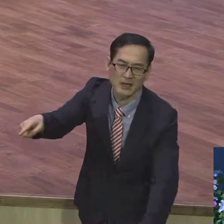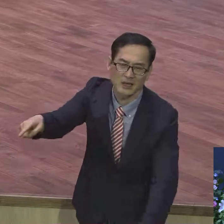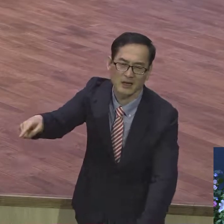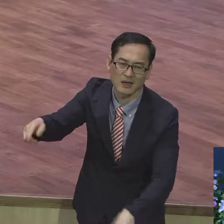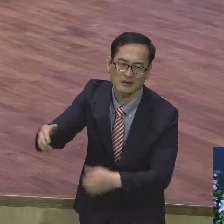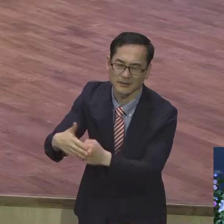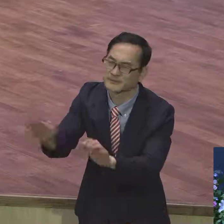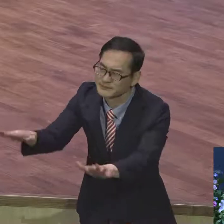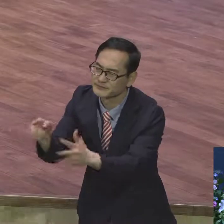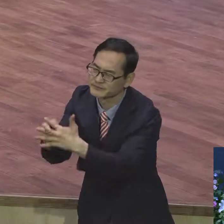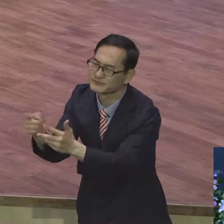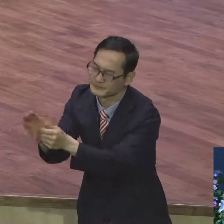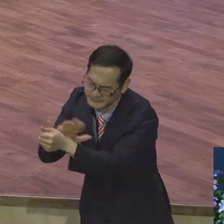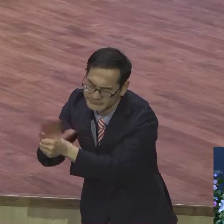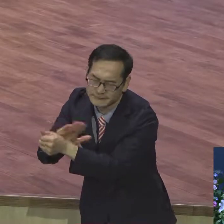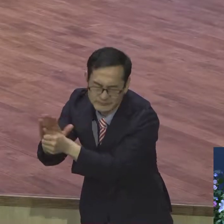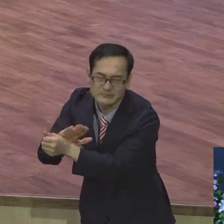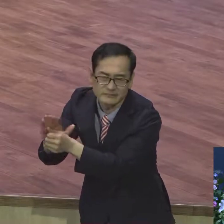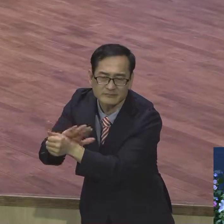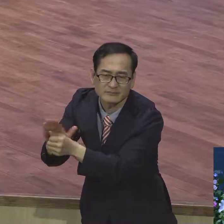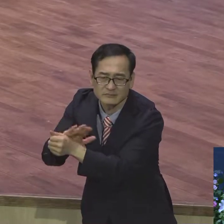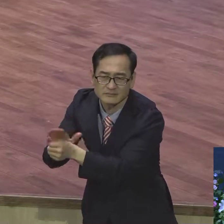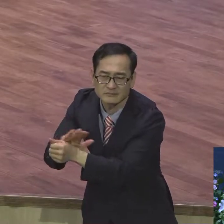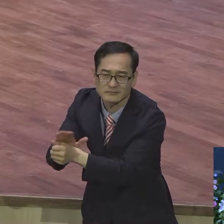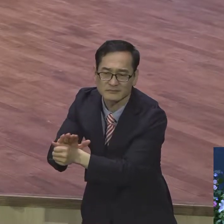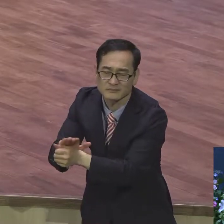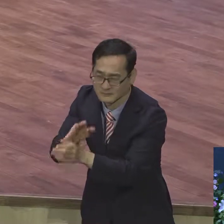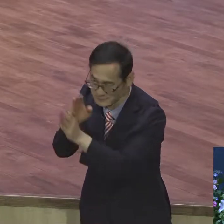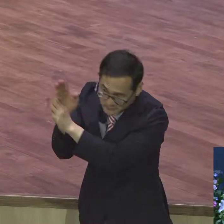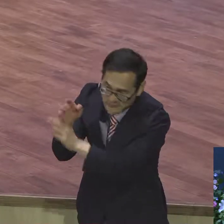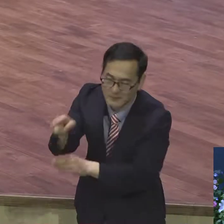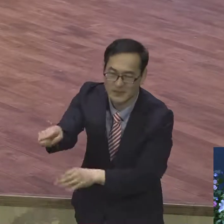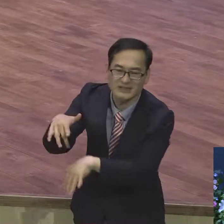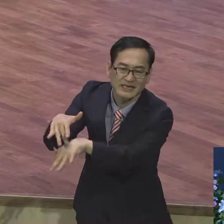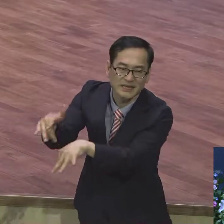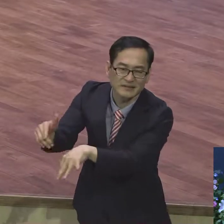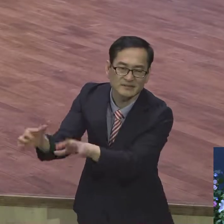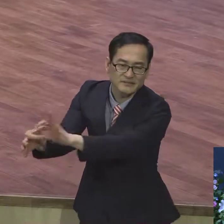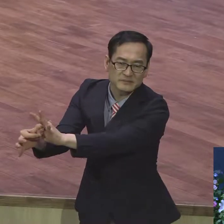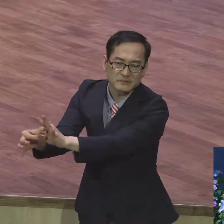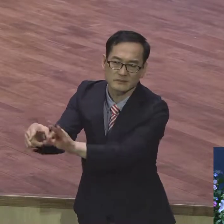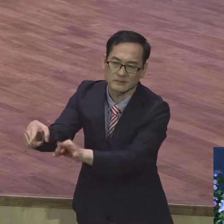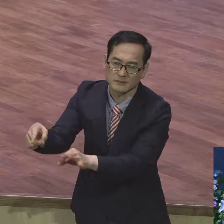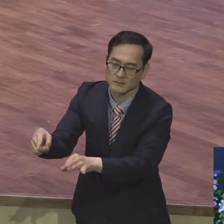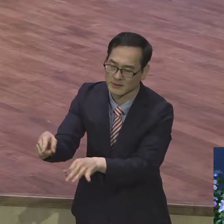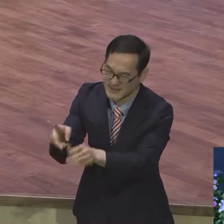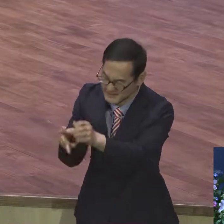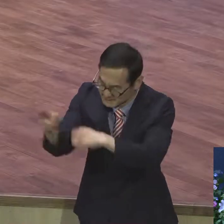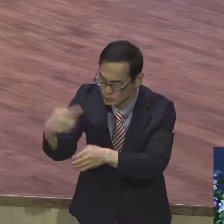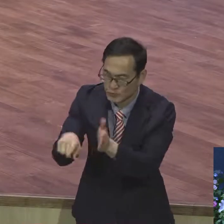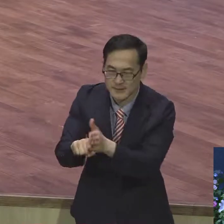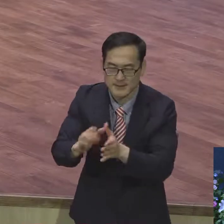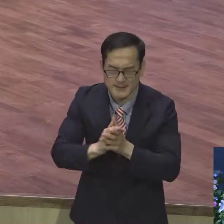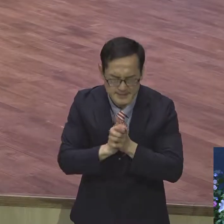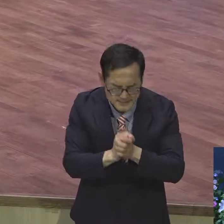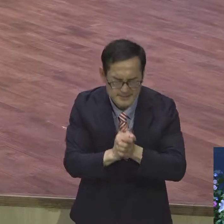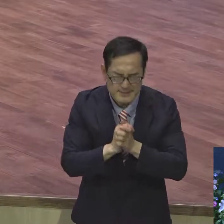영적 싸움 싸우지 바랍니다. 부부간에도 마찬가지 성도간에도 마찬가지 여러분이 살다 보면